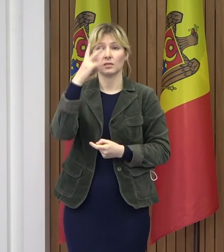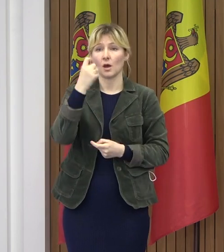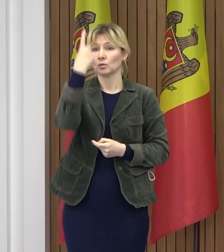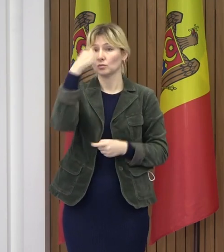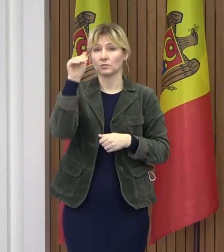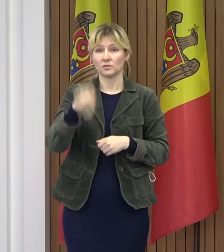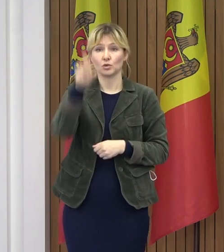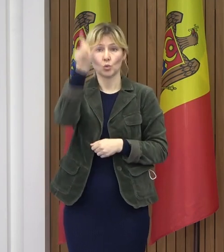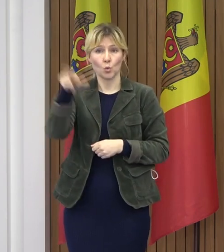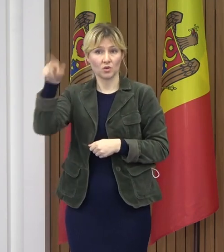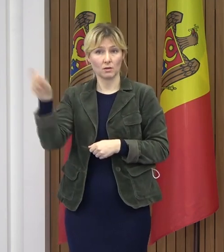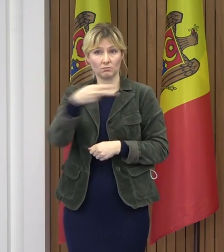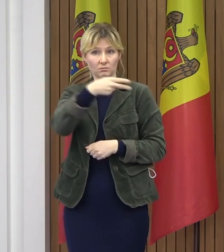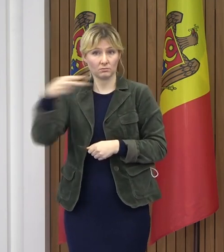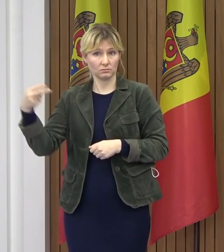mii populații.